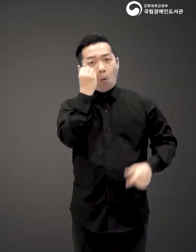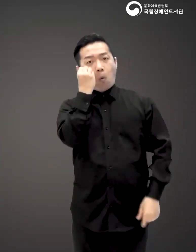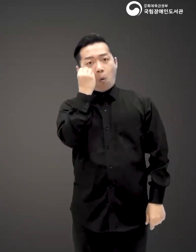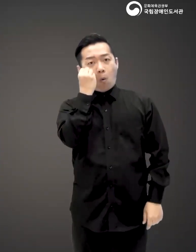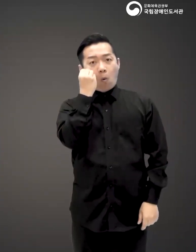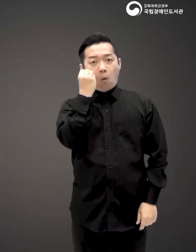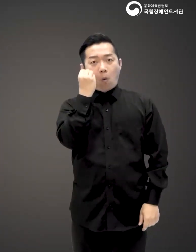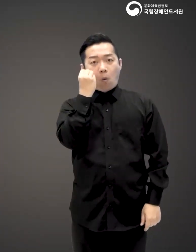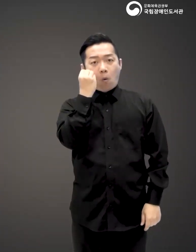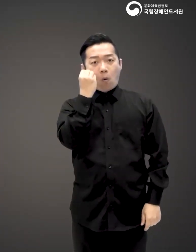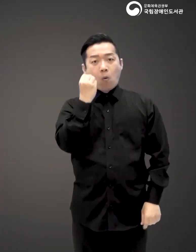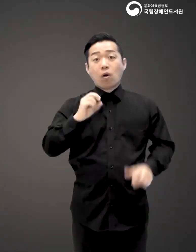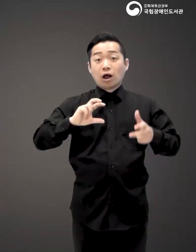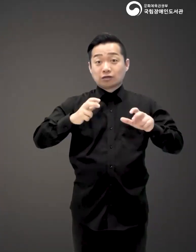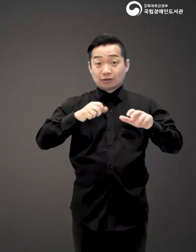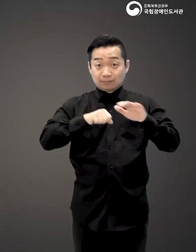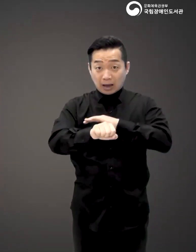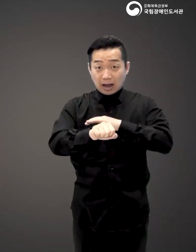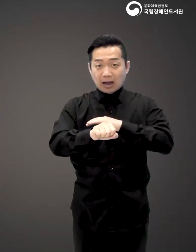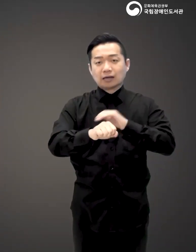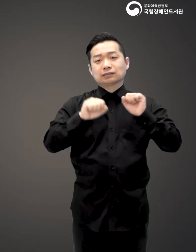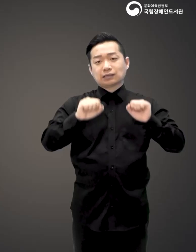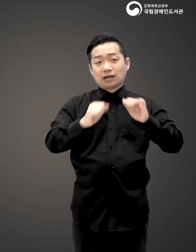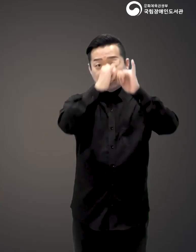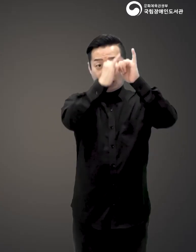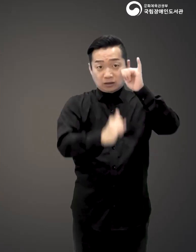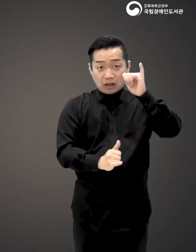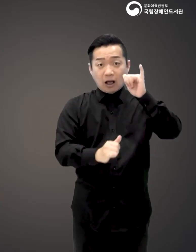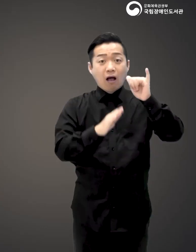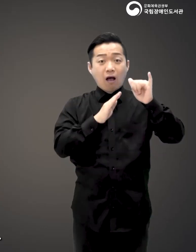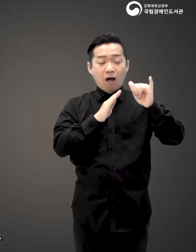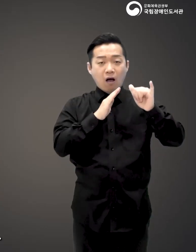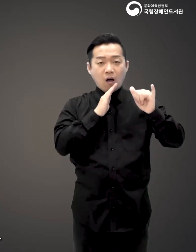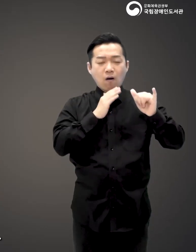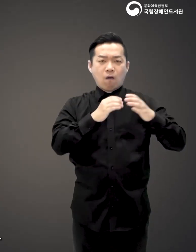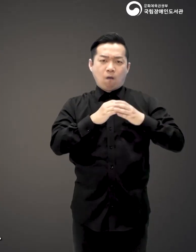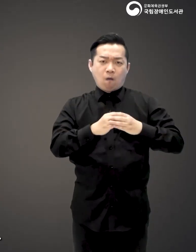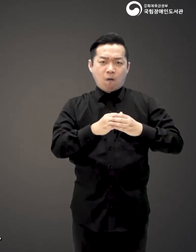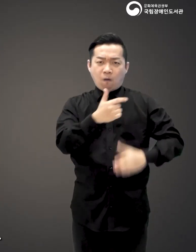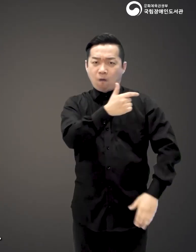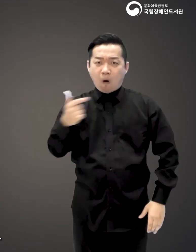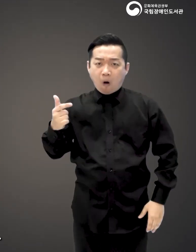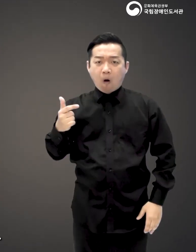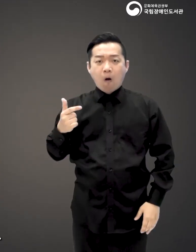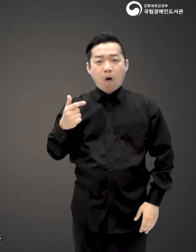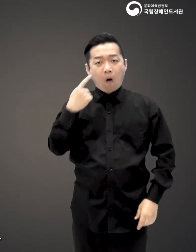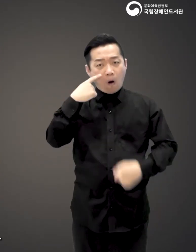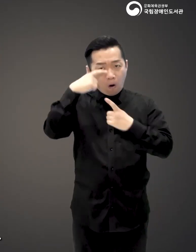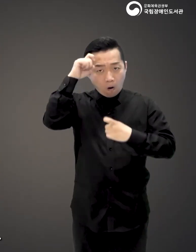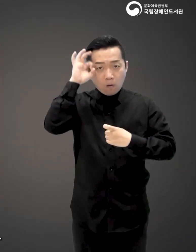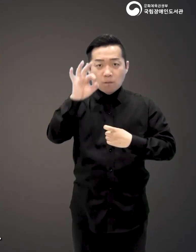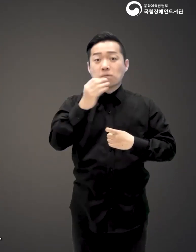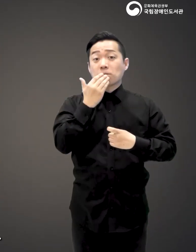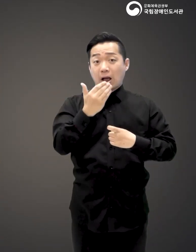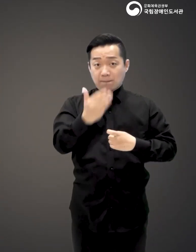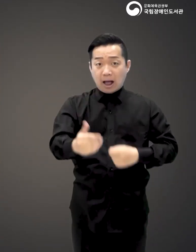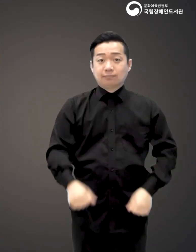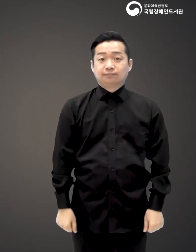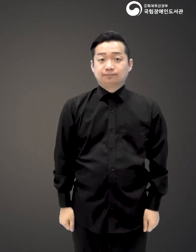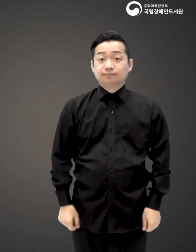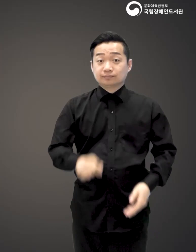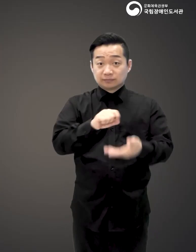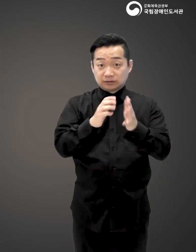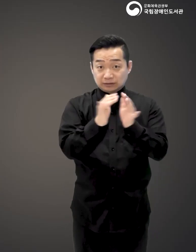신비한 존재인지 지구에서 탄생한 생명의 역사는 그 얼마나 장엄한 것인지 생생하게 알아볼 수 있습니다